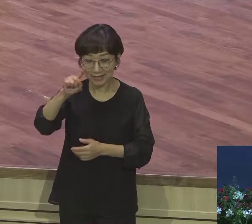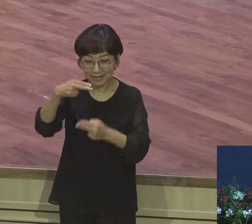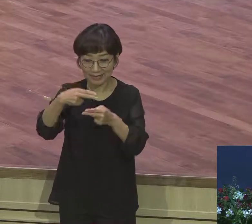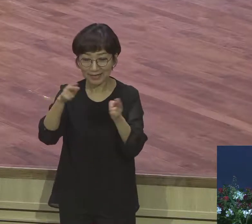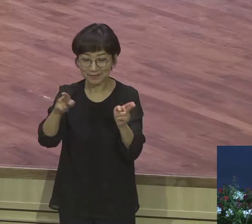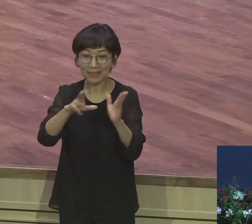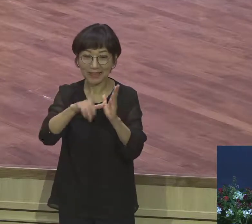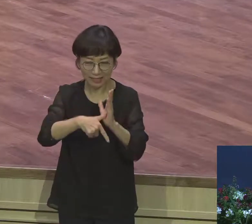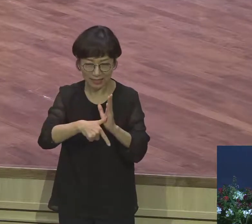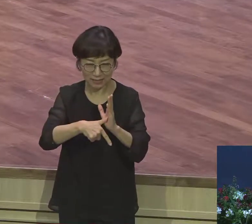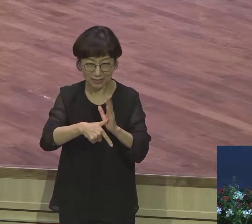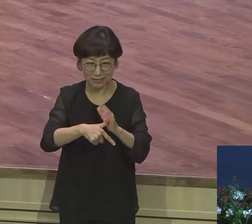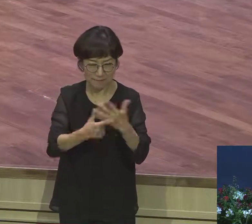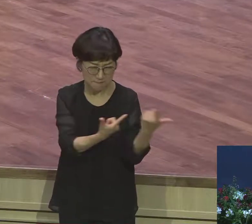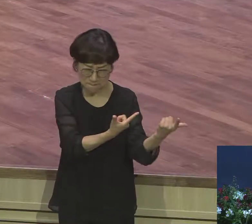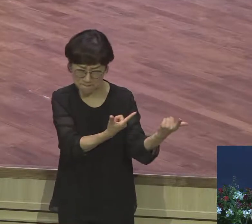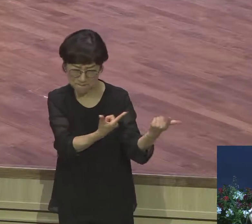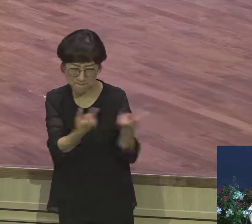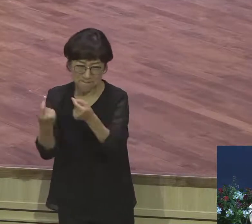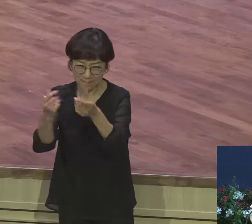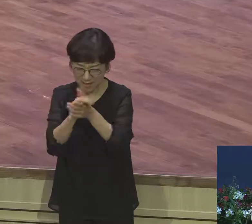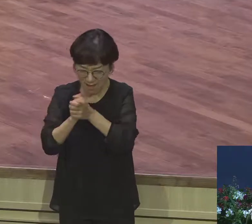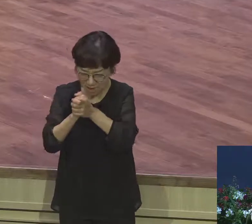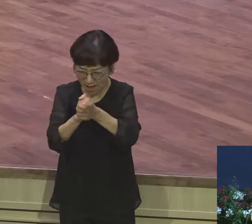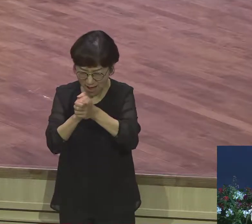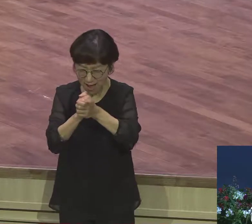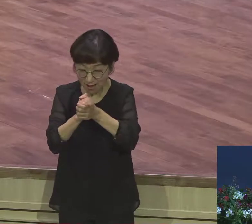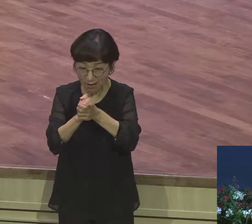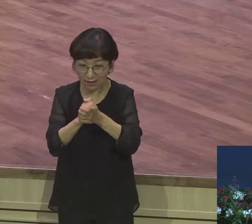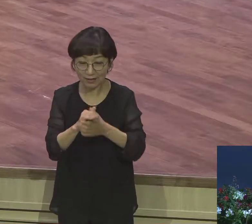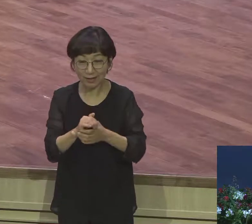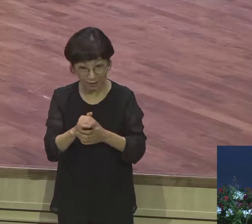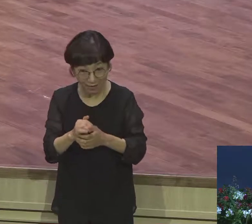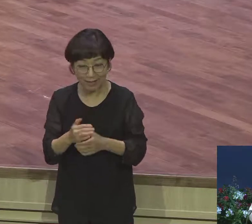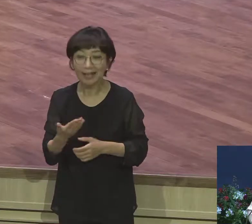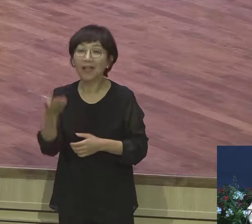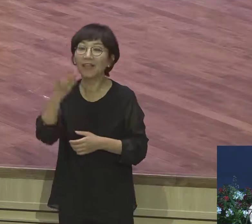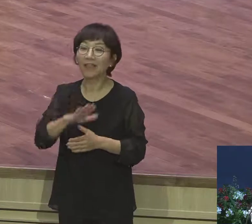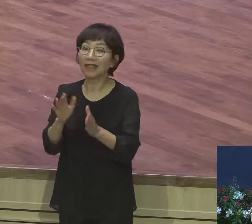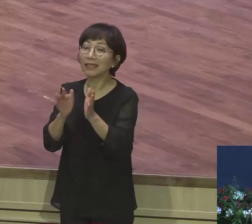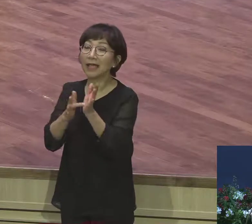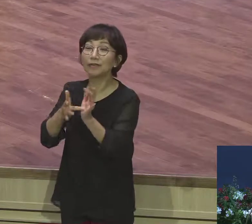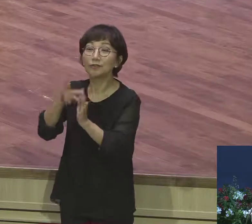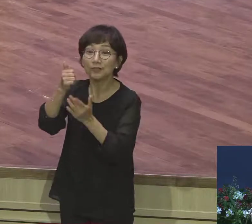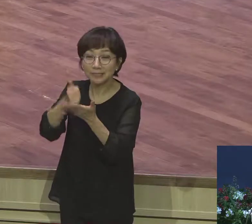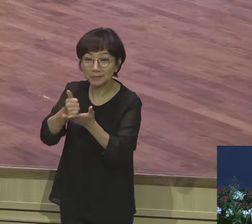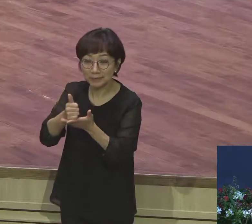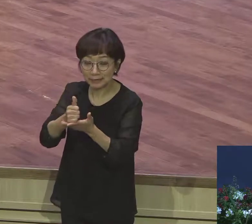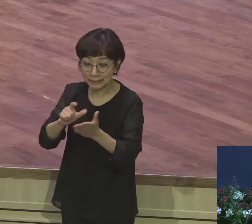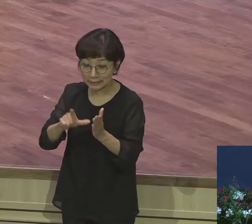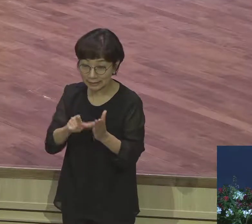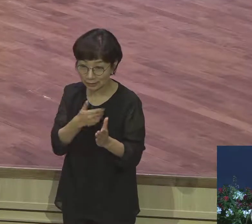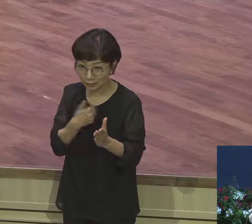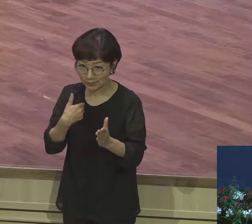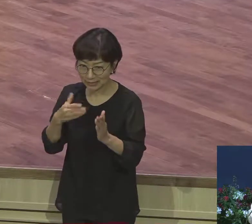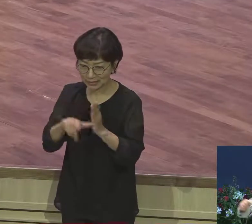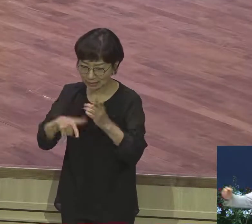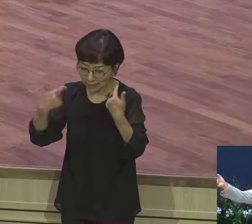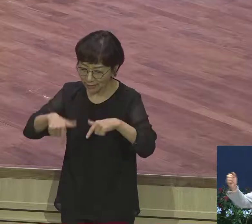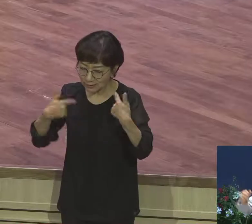일을 나는데 예수님도 홀로 기도 많이 했어요 시간만 나면 혼자 산에 가서 기도하고 파울은 막 무시로